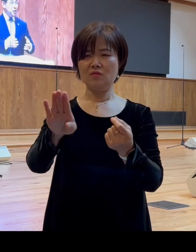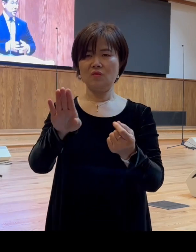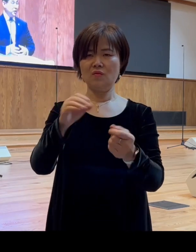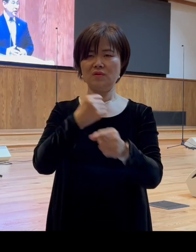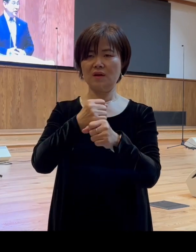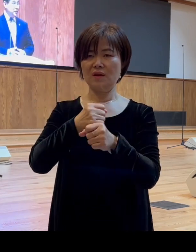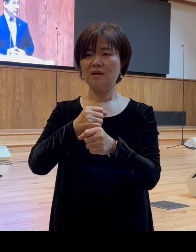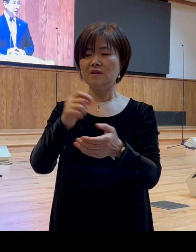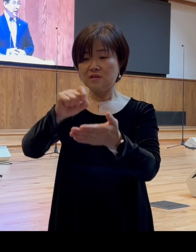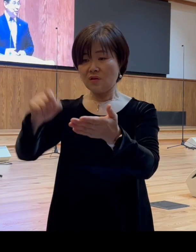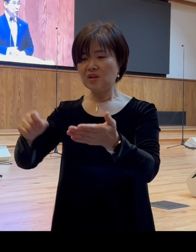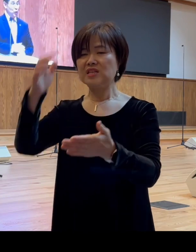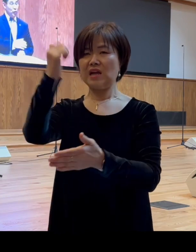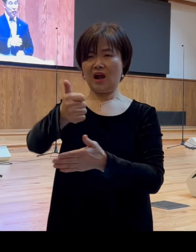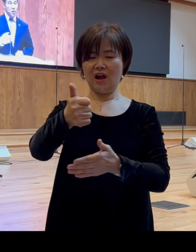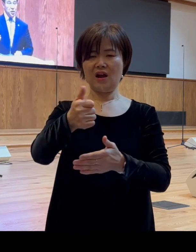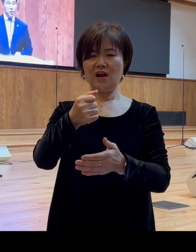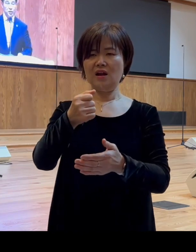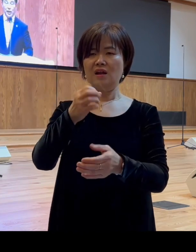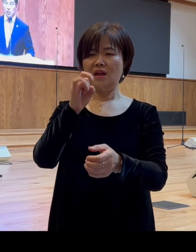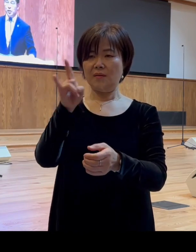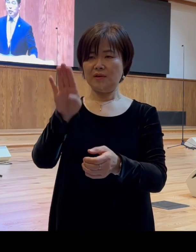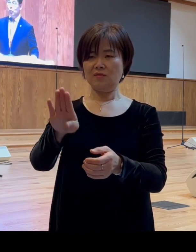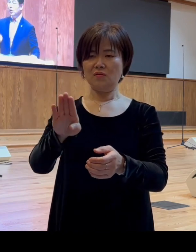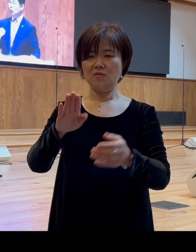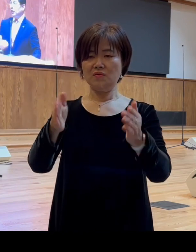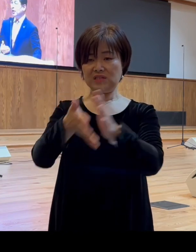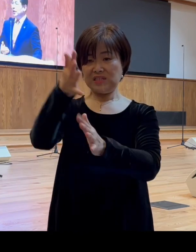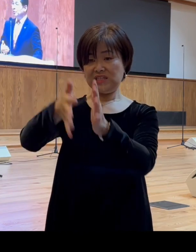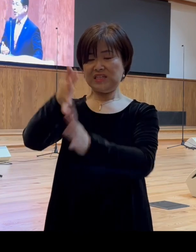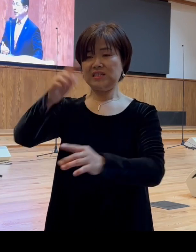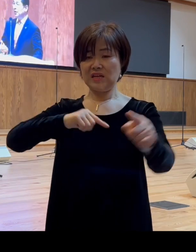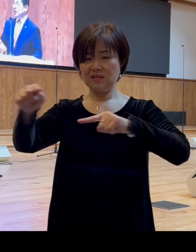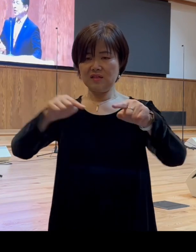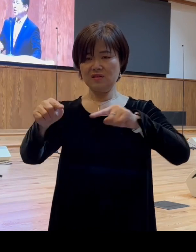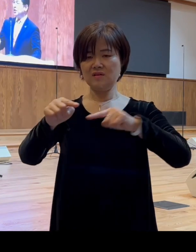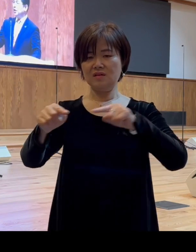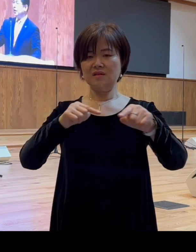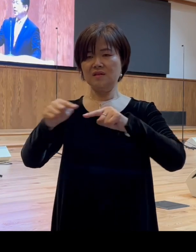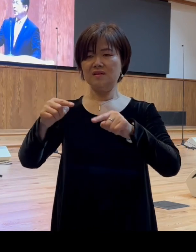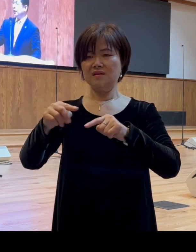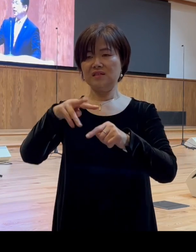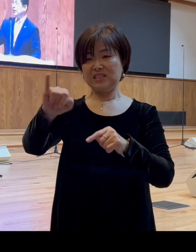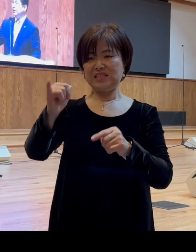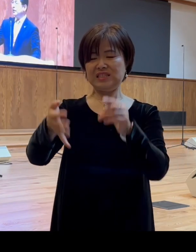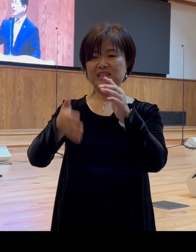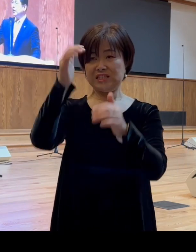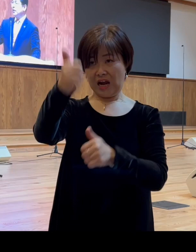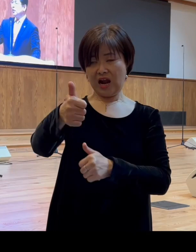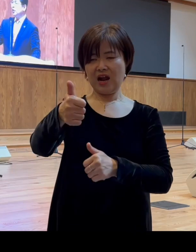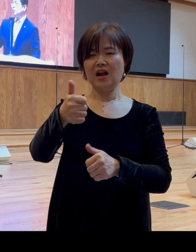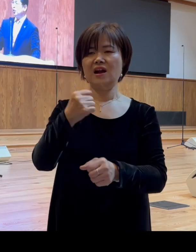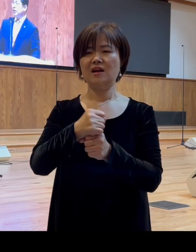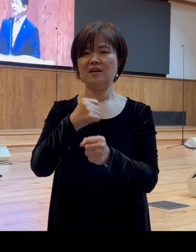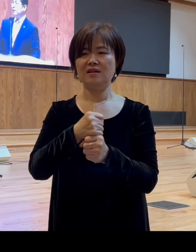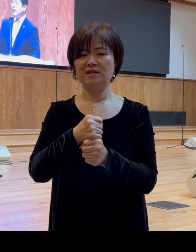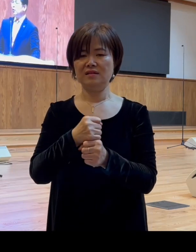에베소라고 하는 시를 다스리는 오늘날로 이야기하면 시장에 해당하는 그런 인물이 그럼 그는